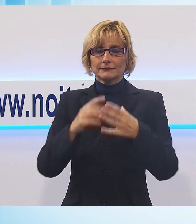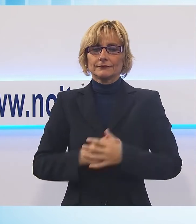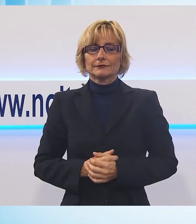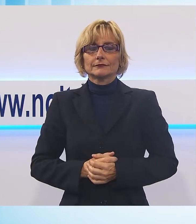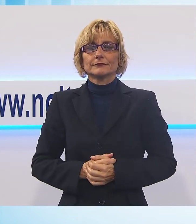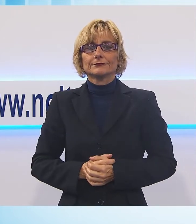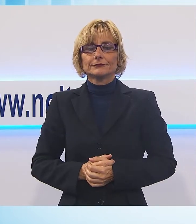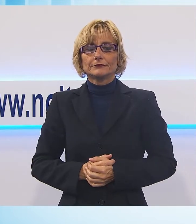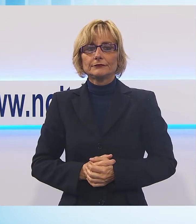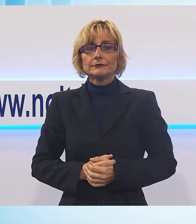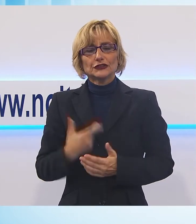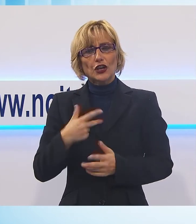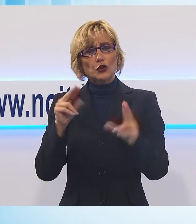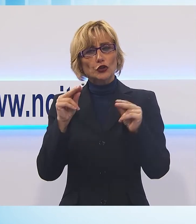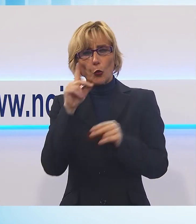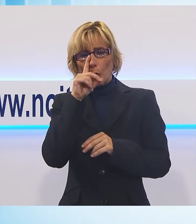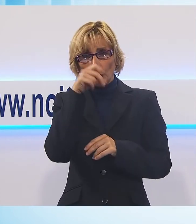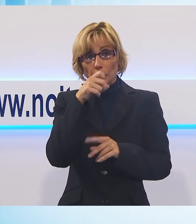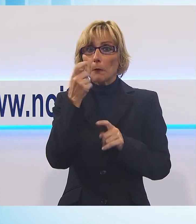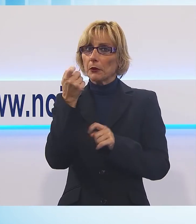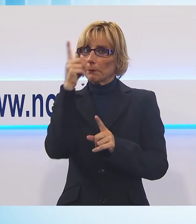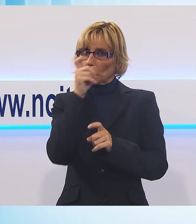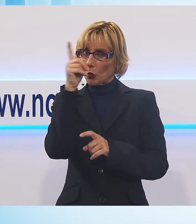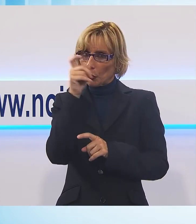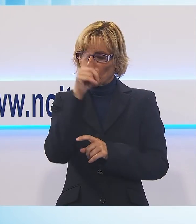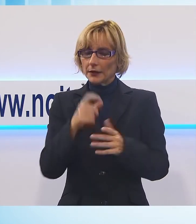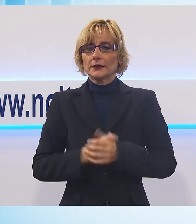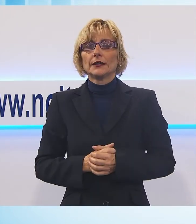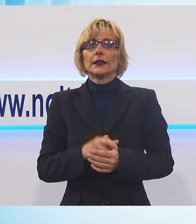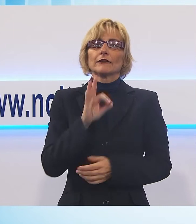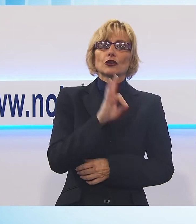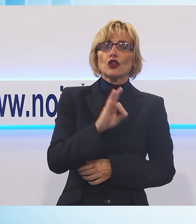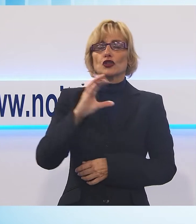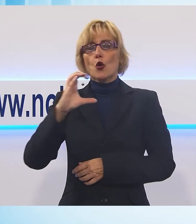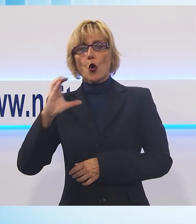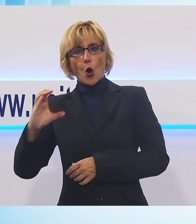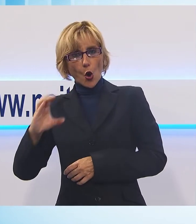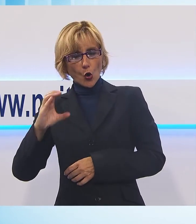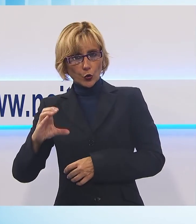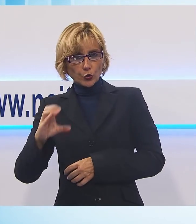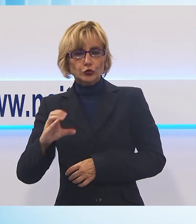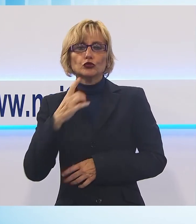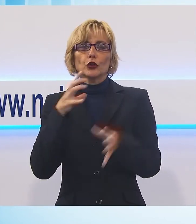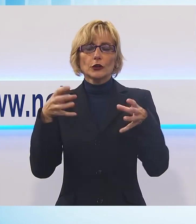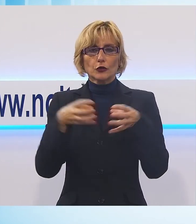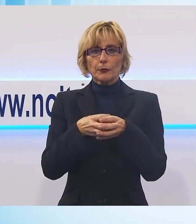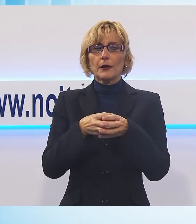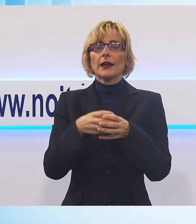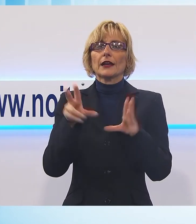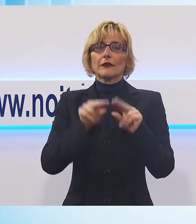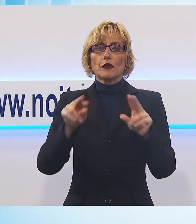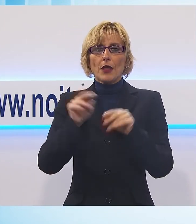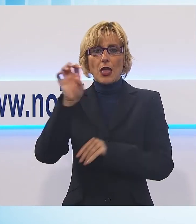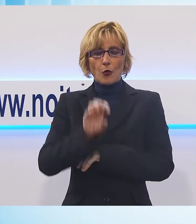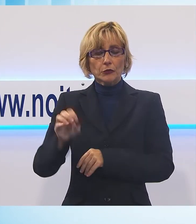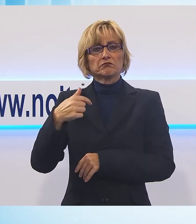La notizia curiosa e anche preoccupante scrive pubblica Francesco Colucci, gruppo socialisti riformisti per l'Europa più volte ho denunciato